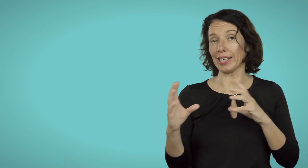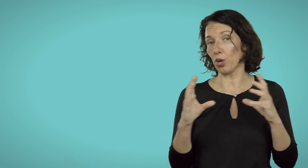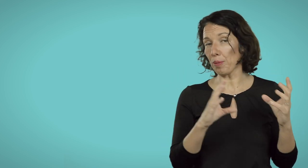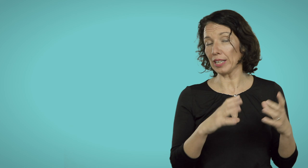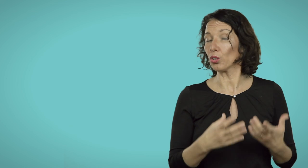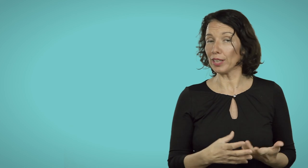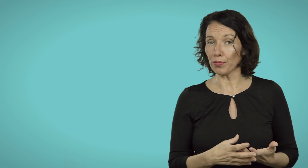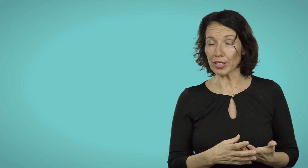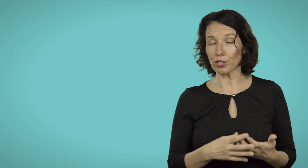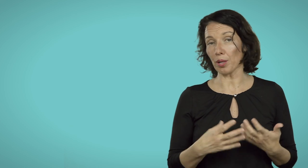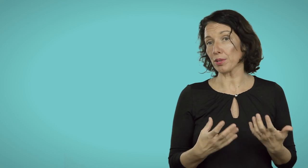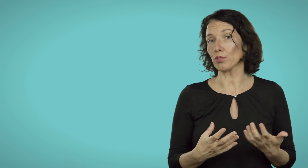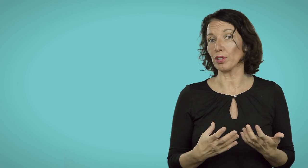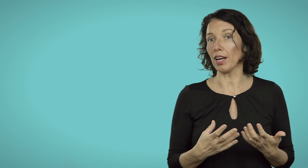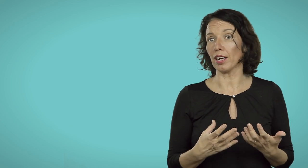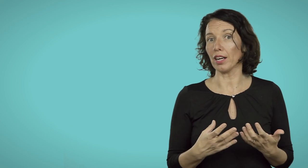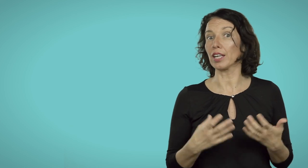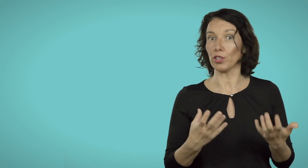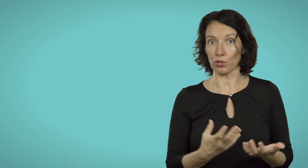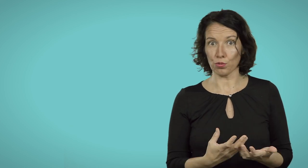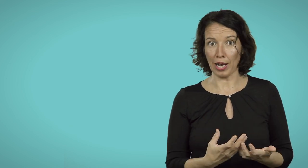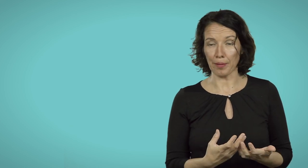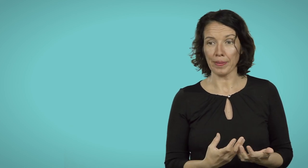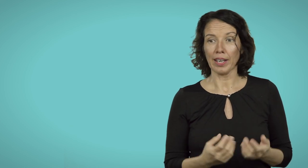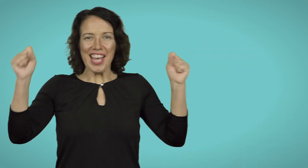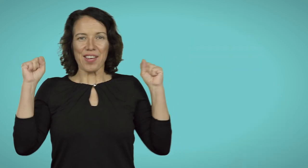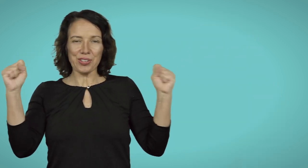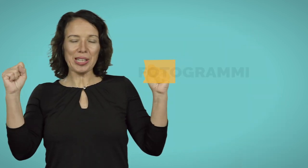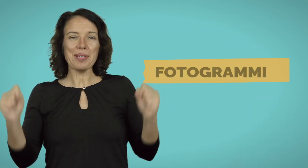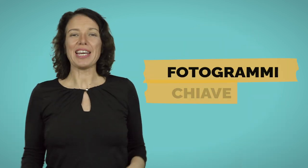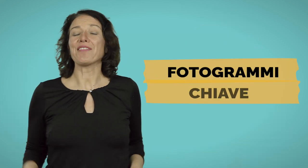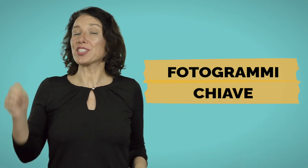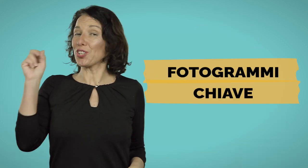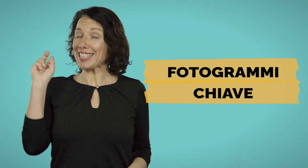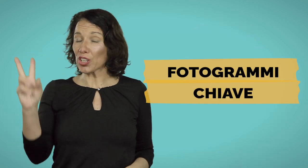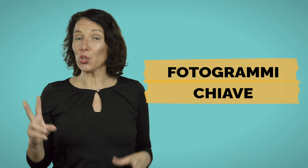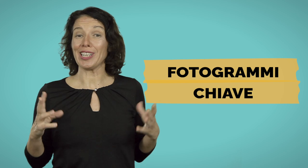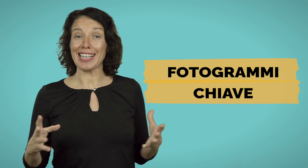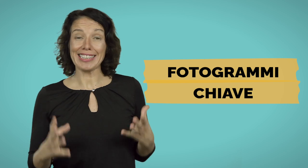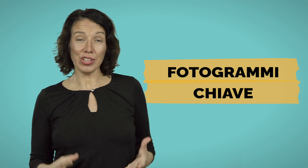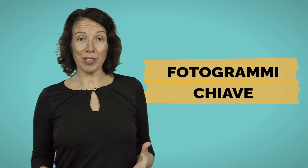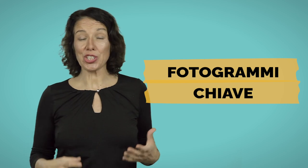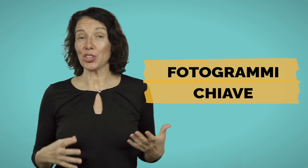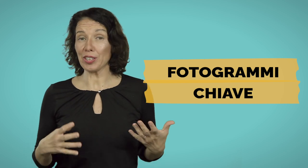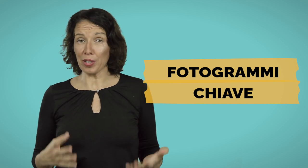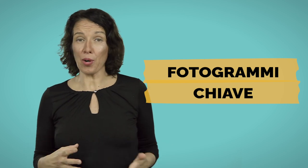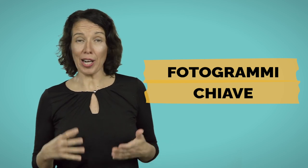coprendo il viso della persona che volete oscurare. I fotogrammi chiave sono la seconda grande innovazione di Filmora